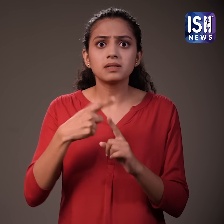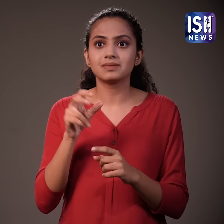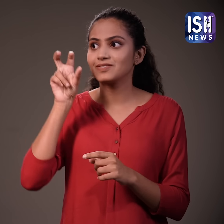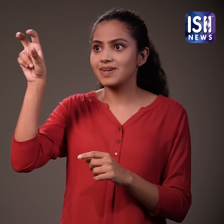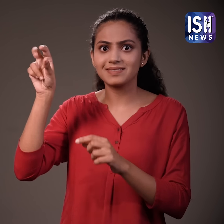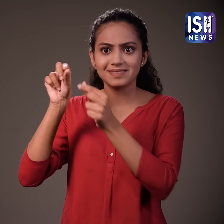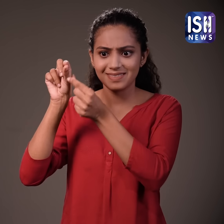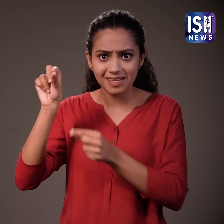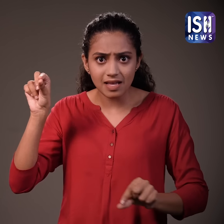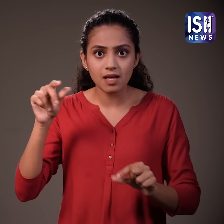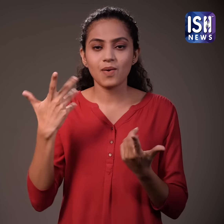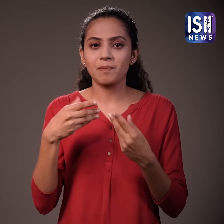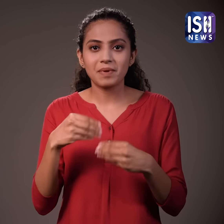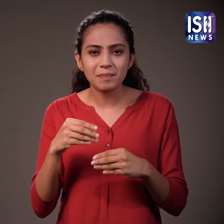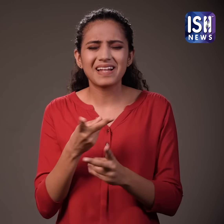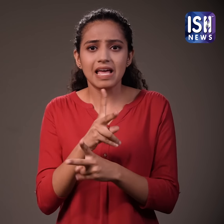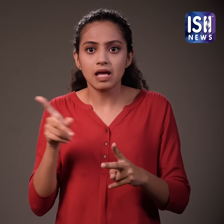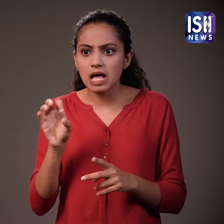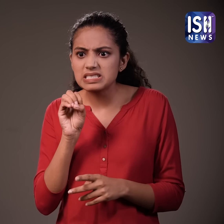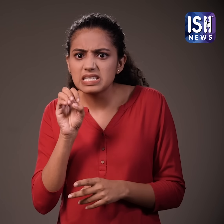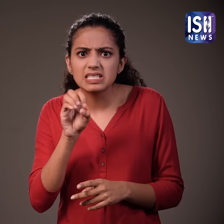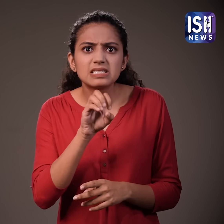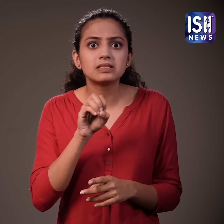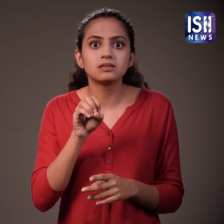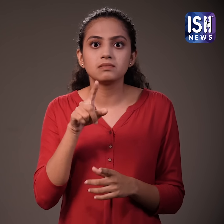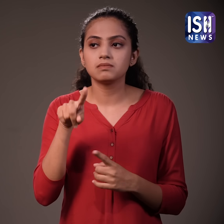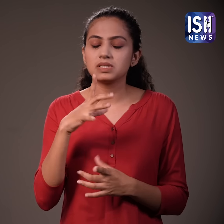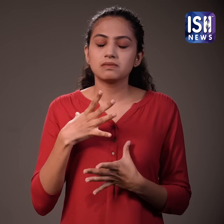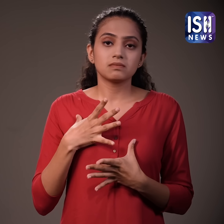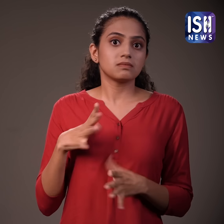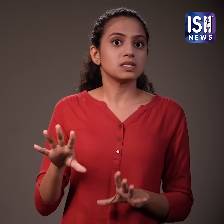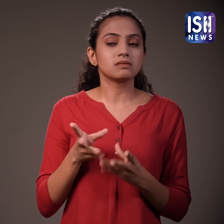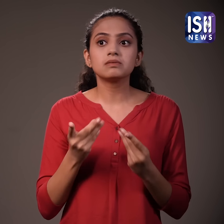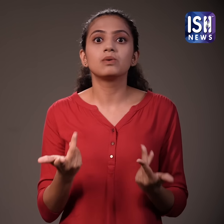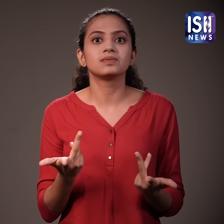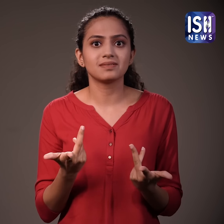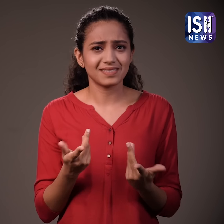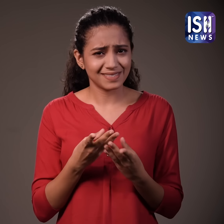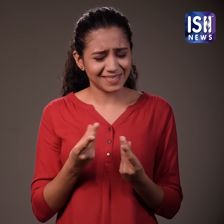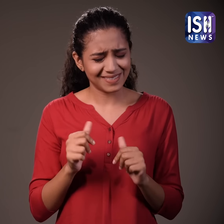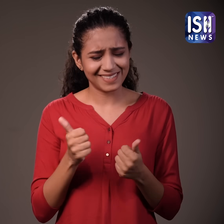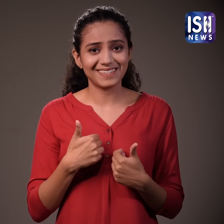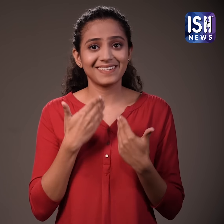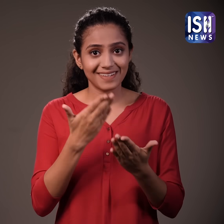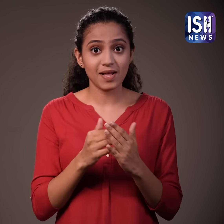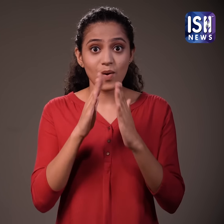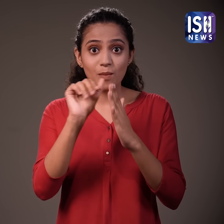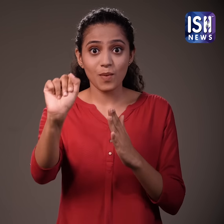ये चुहे तबाही मचाते हैं और घर में मौजूद कुछ भी खा जाते हैं अब मैं आपको